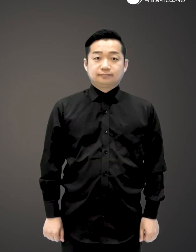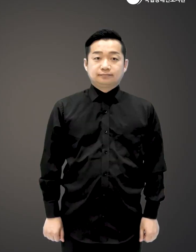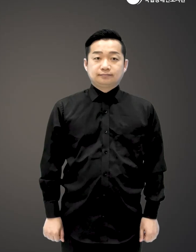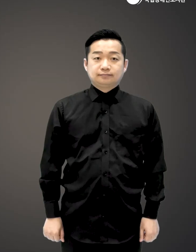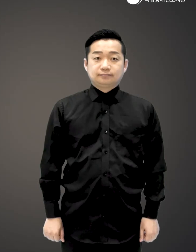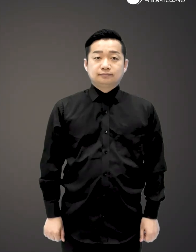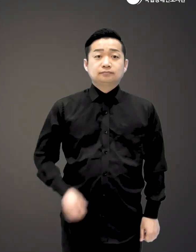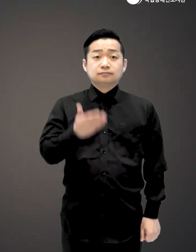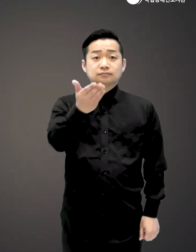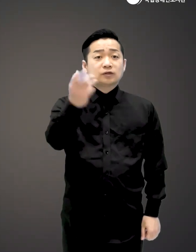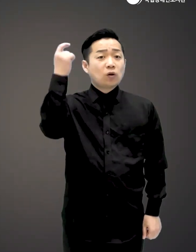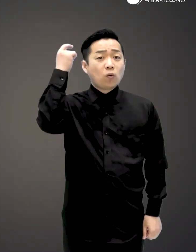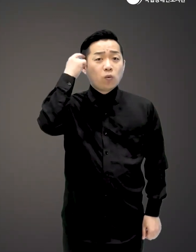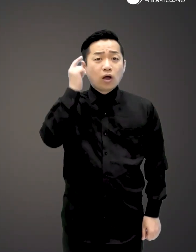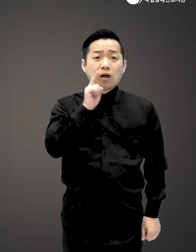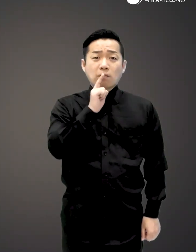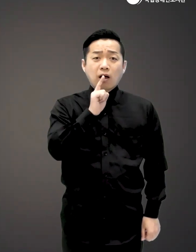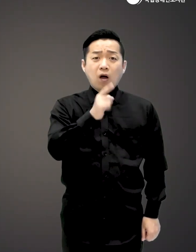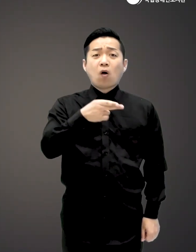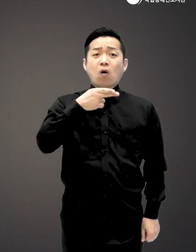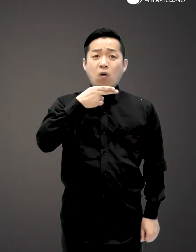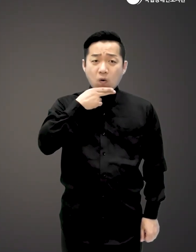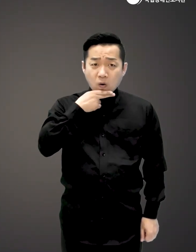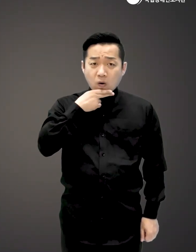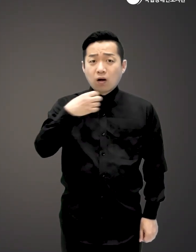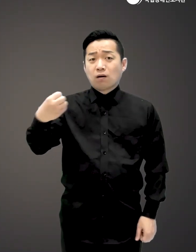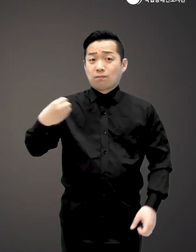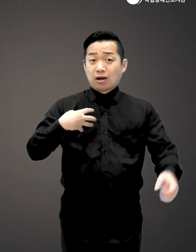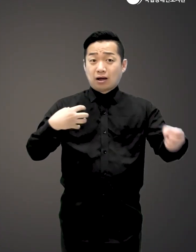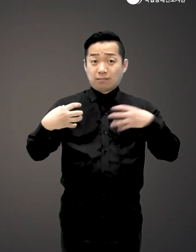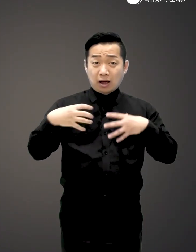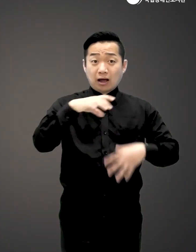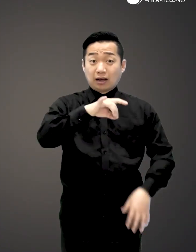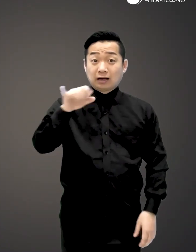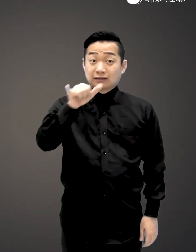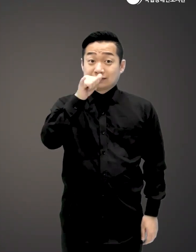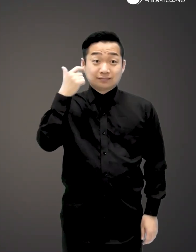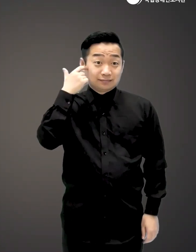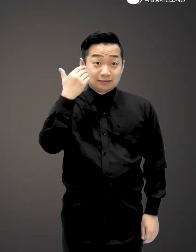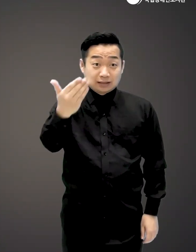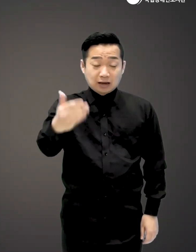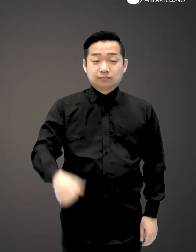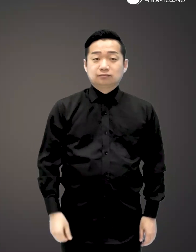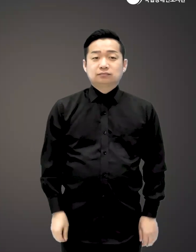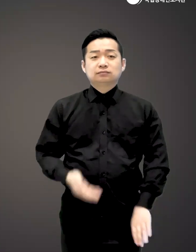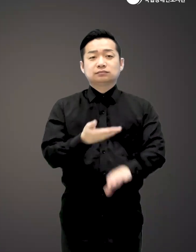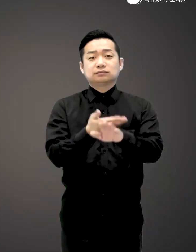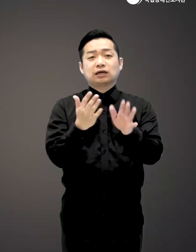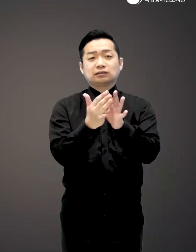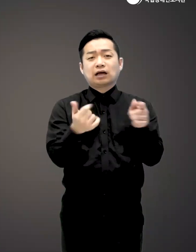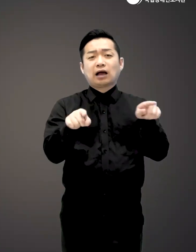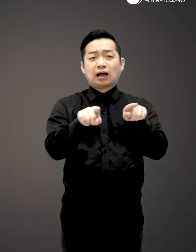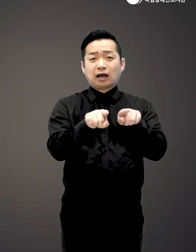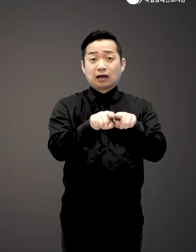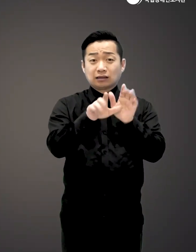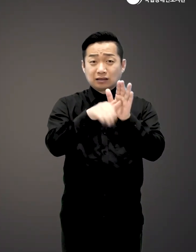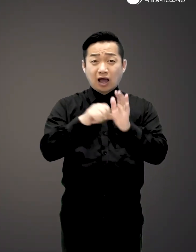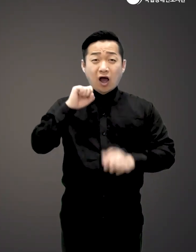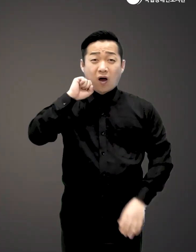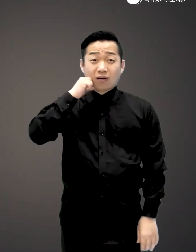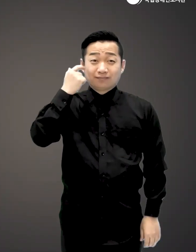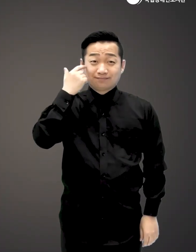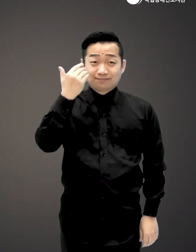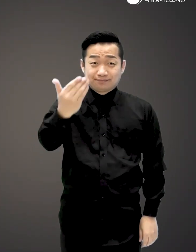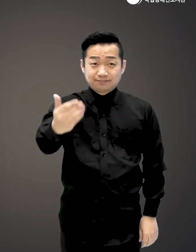너는 왜 말이 없어? 라는 말을 종종 들으시나요? 타인과 함께하는 순간이 어려우신가요?